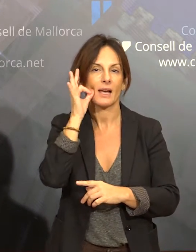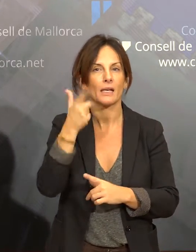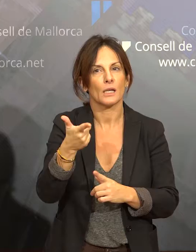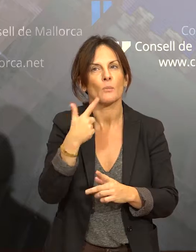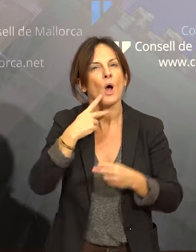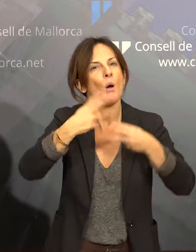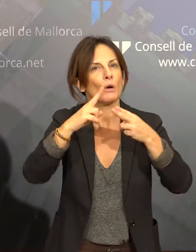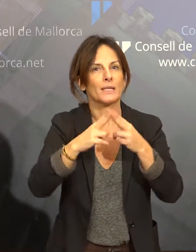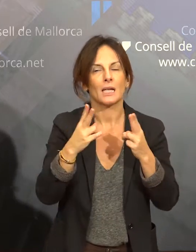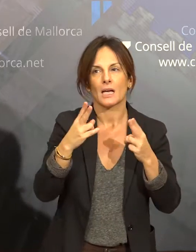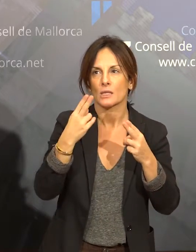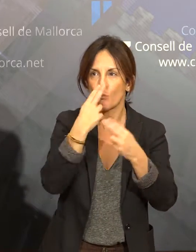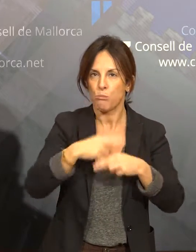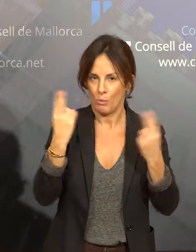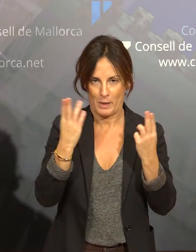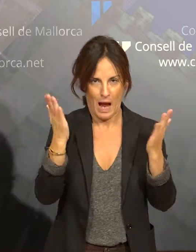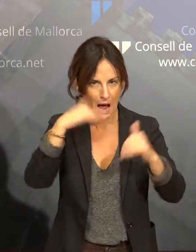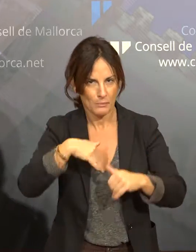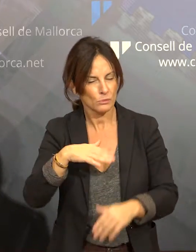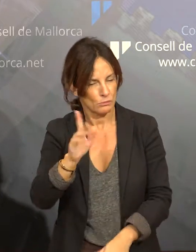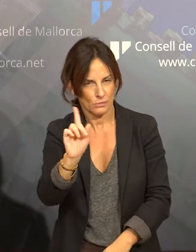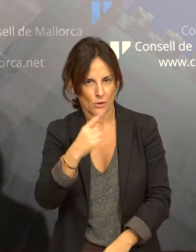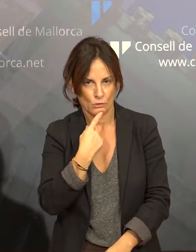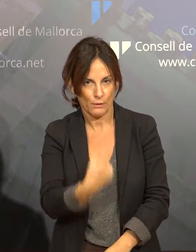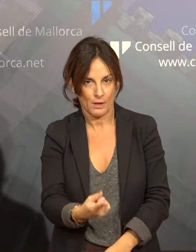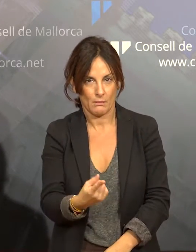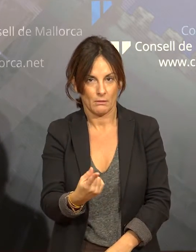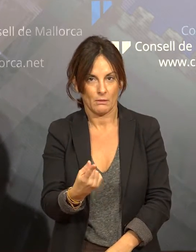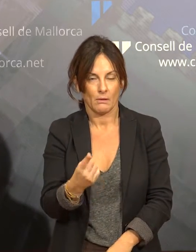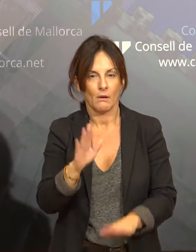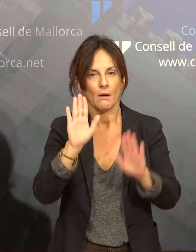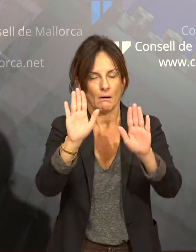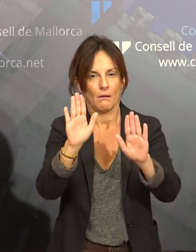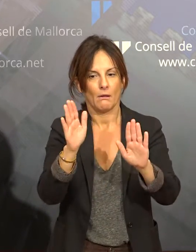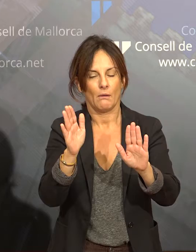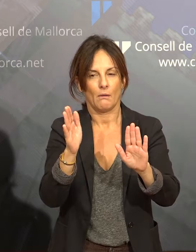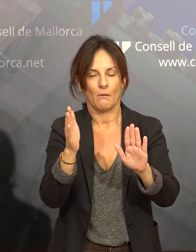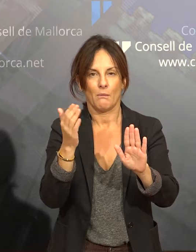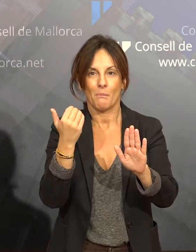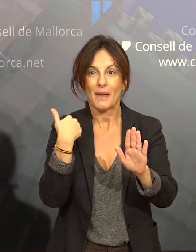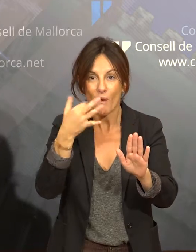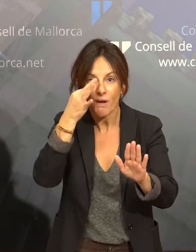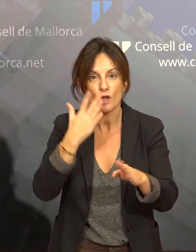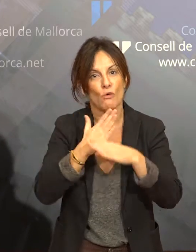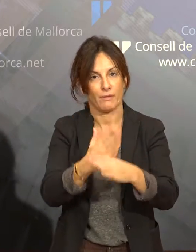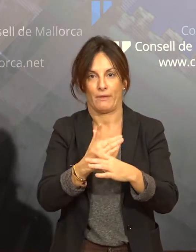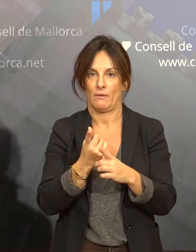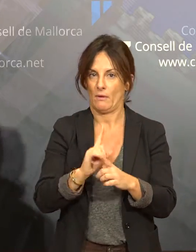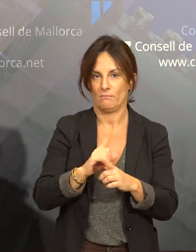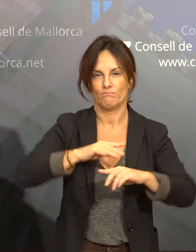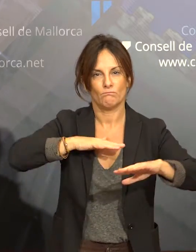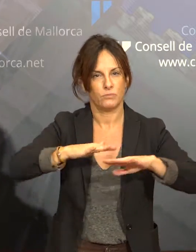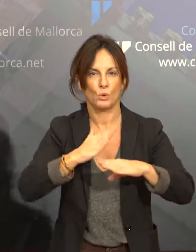asesinat com el que ha hagut aquí la semana passada la societat no se preocupe, però no facem el suficient perquè això segue